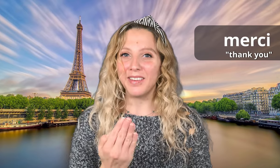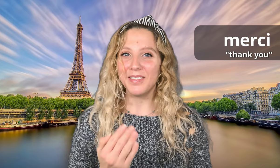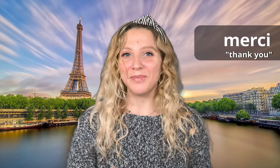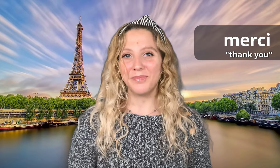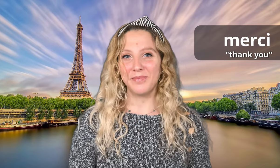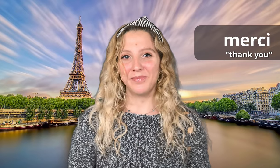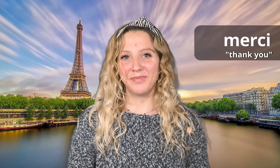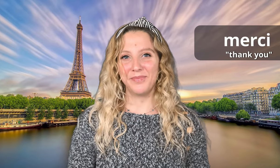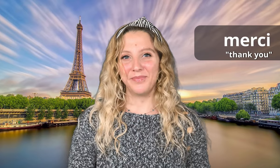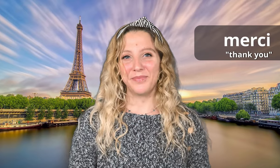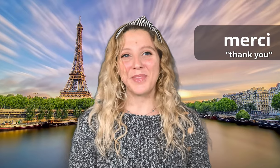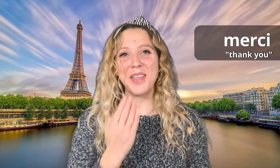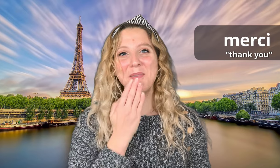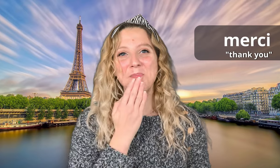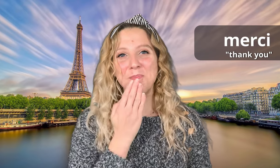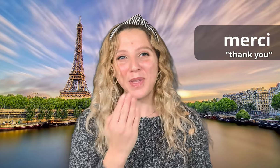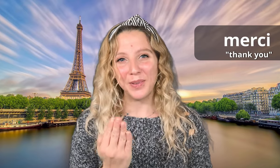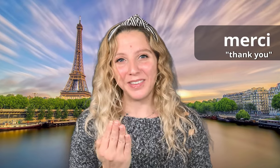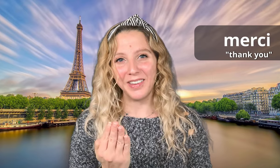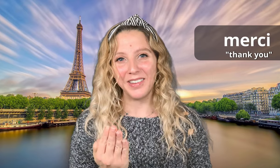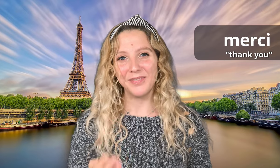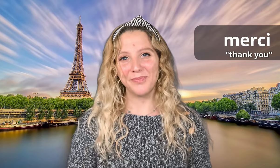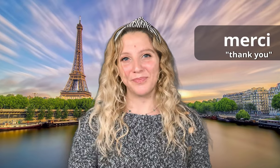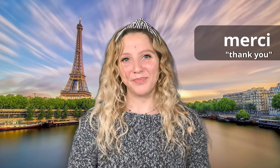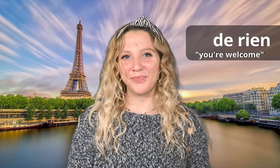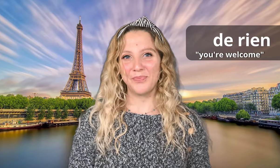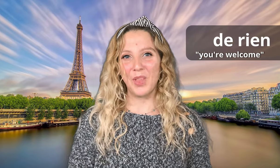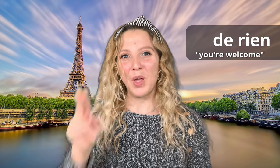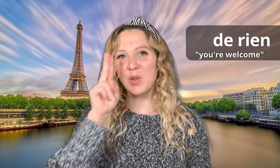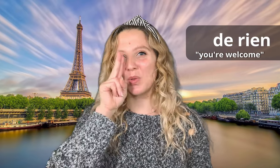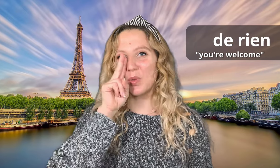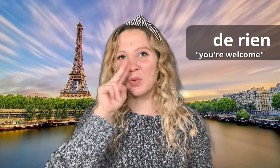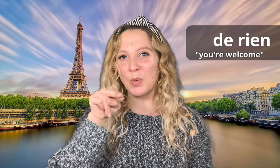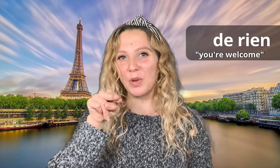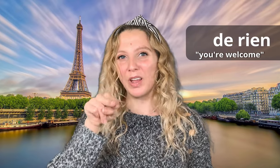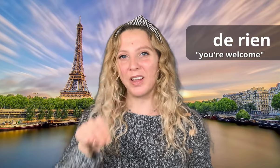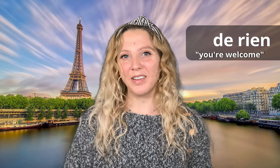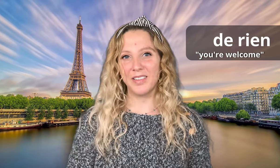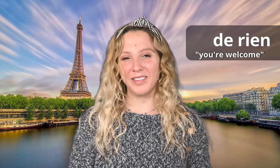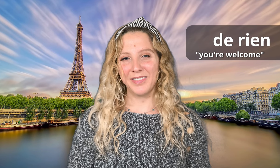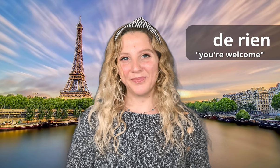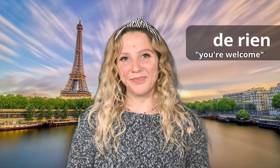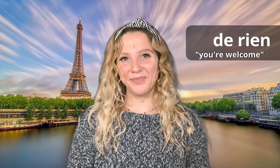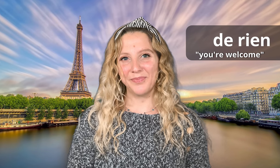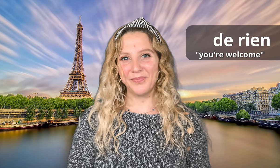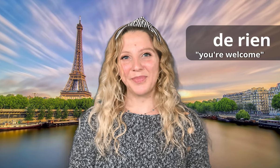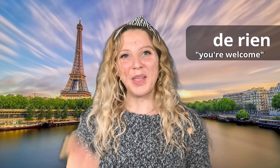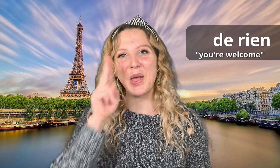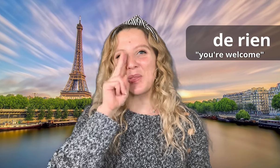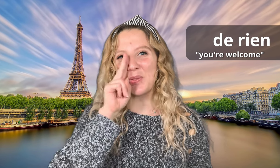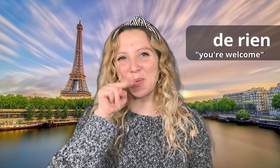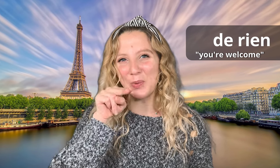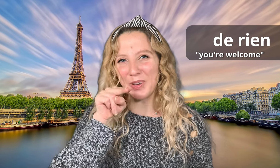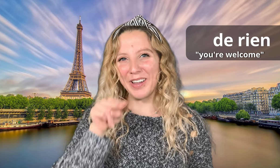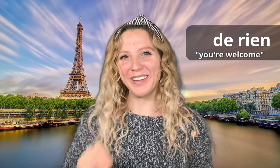Merci Tout rien Tout rien